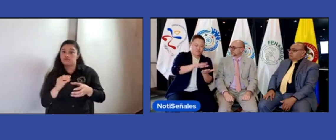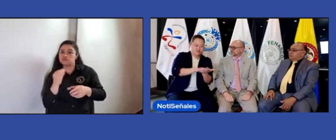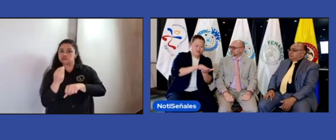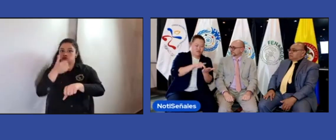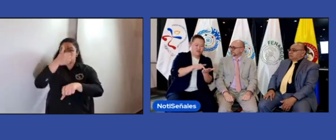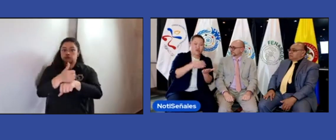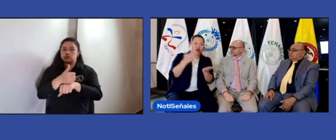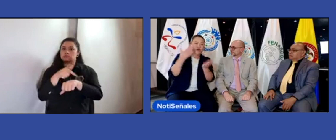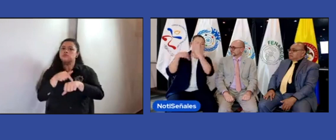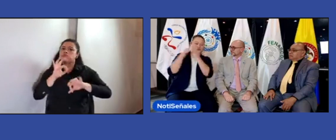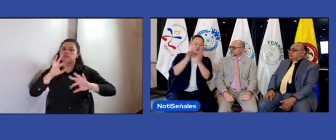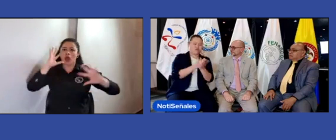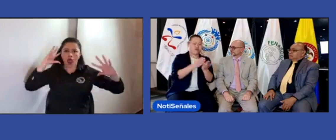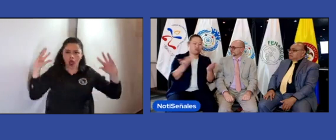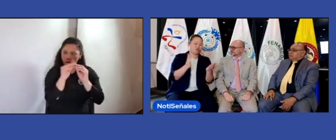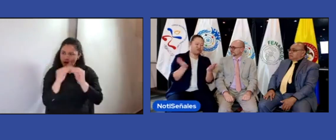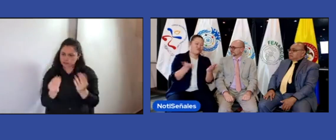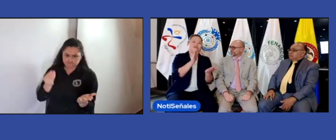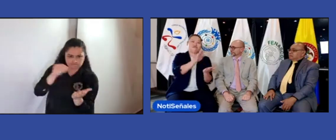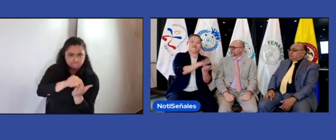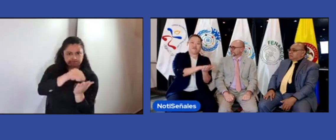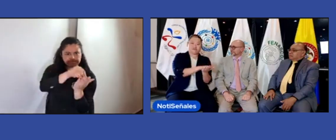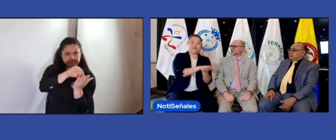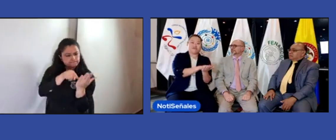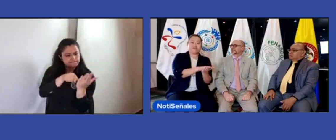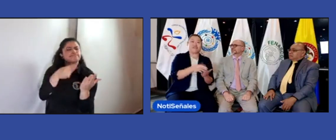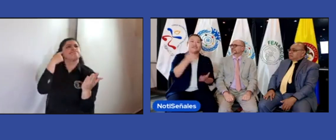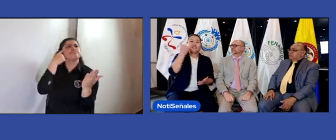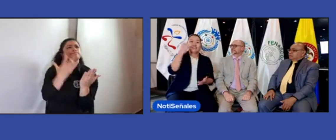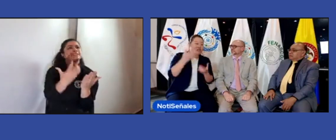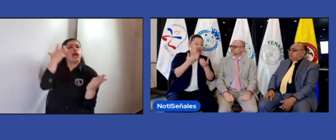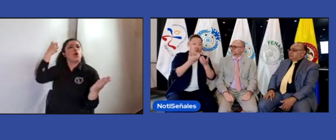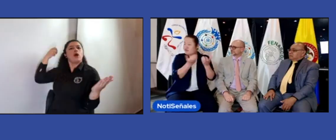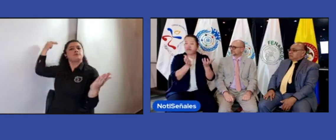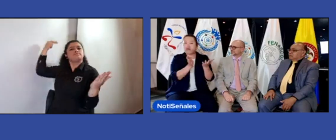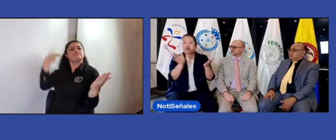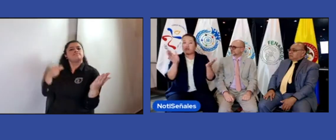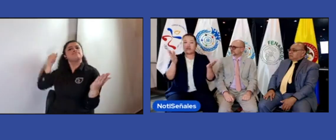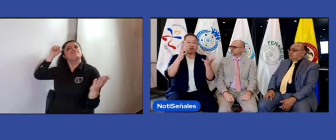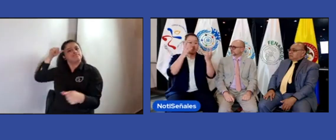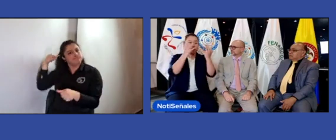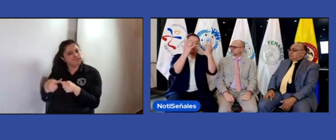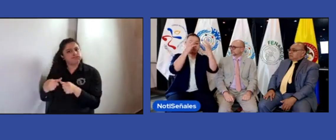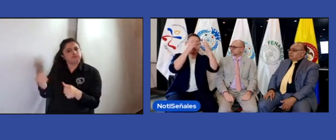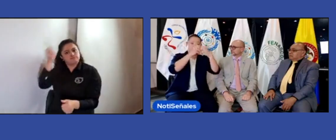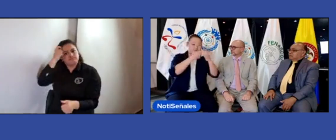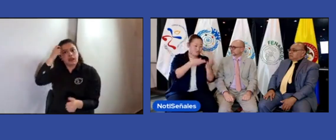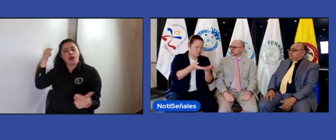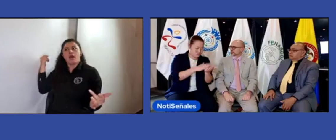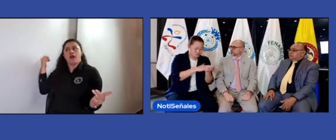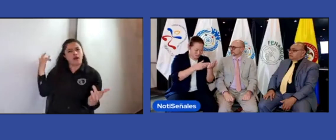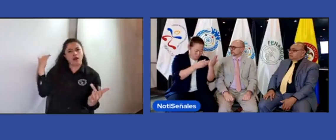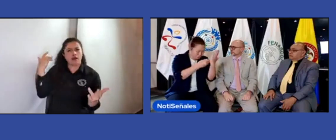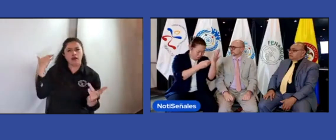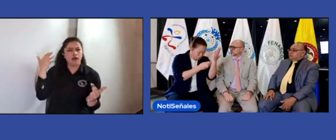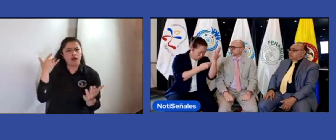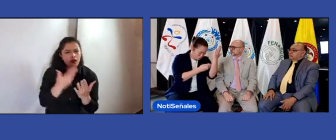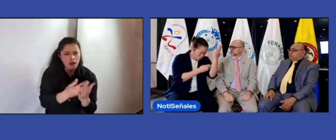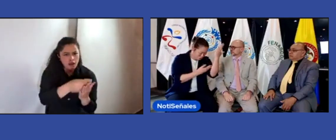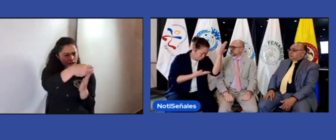de todas las regiones, y conociendo un poco esa herencia que tenemos, pues nos hemos dado cuenta de